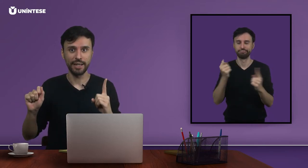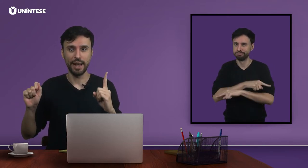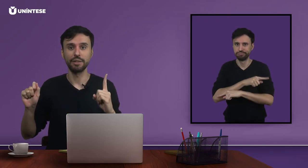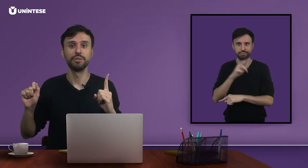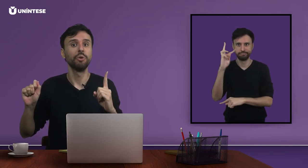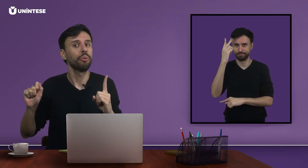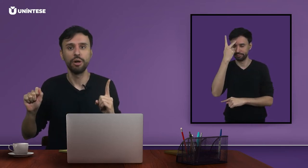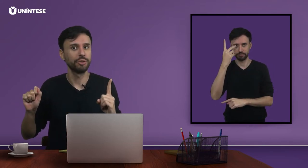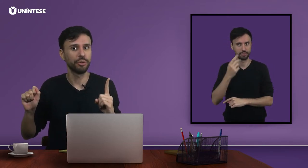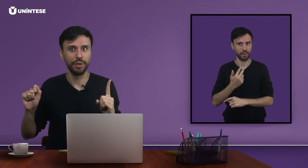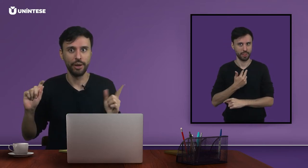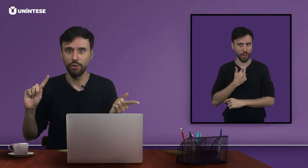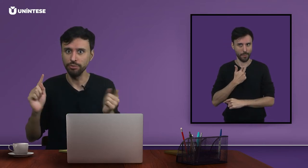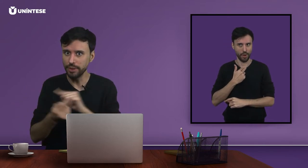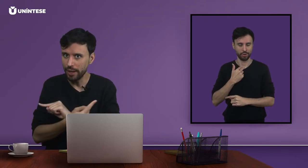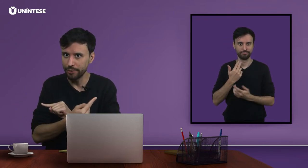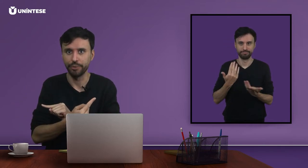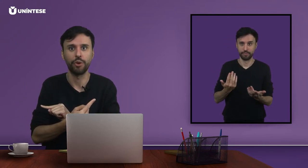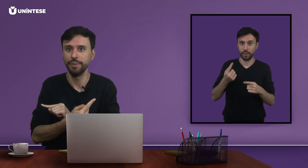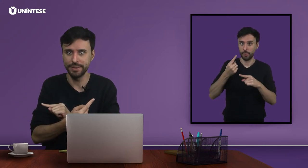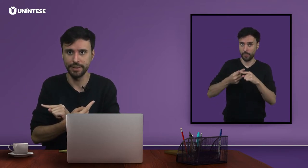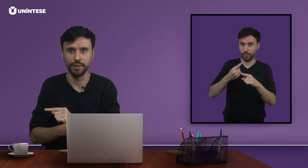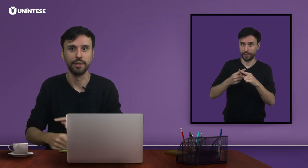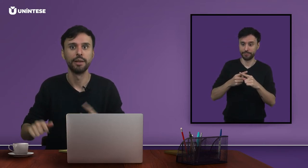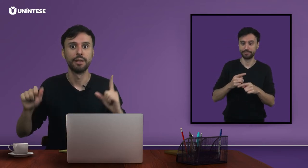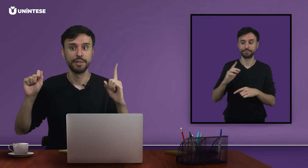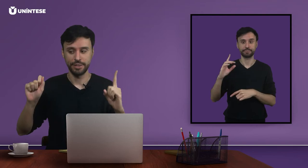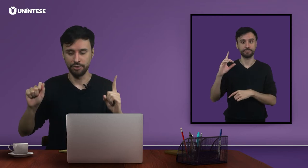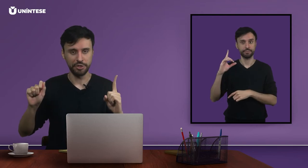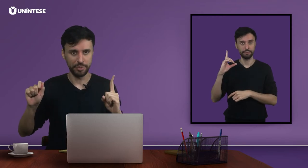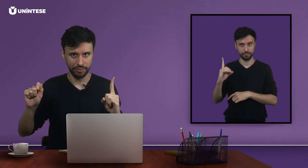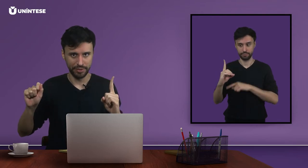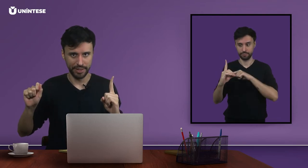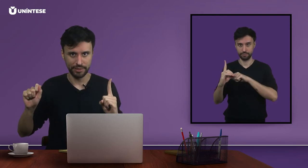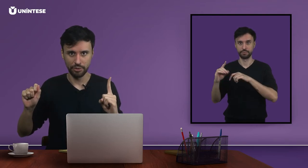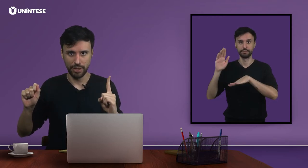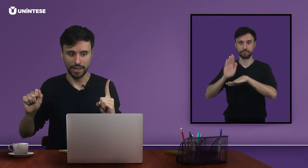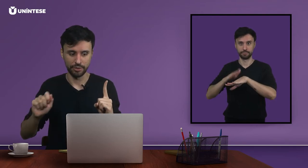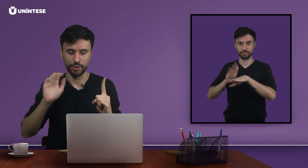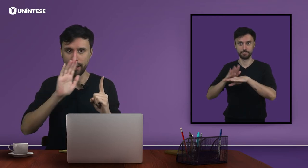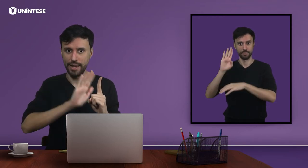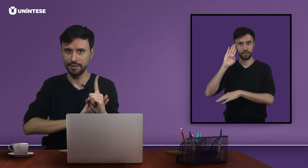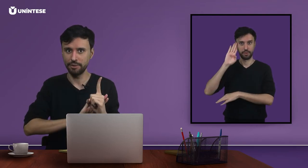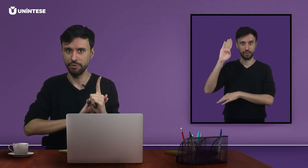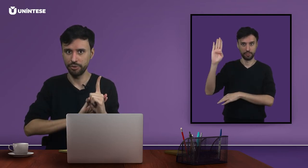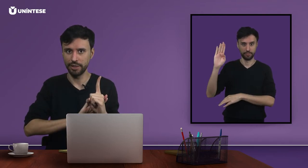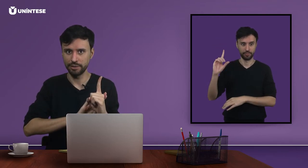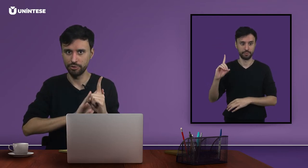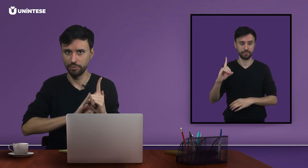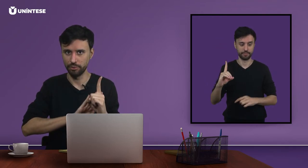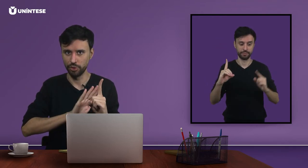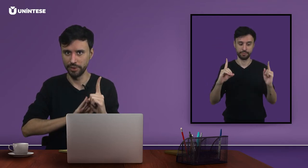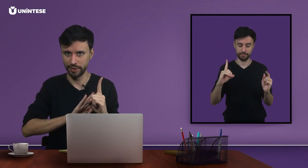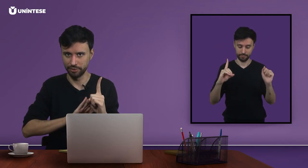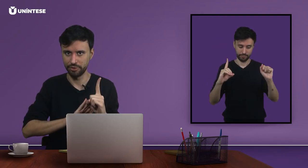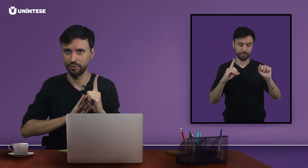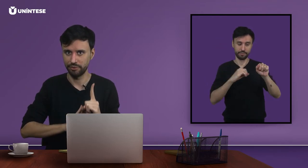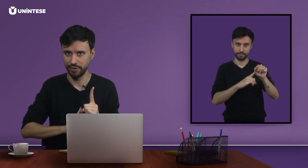caso, não pode ocorrer ao contrário. Como assim? Se eu disse para vocês que, no caso, essa configuração de mão dominante fica